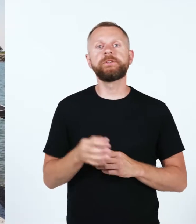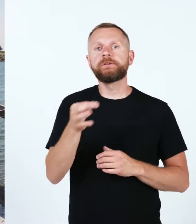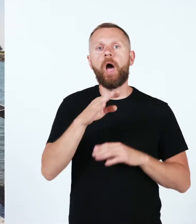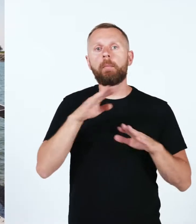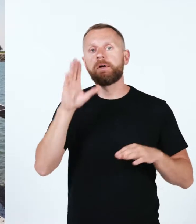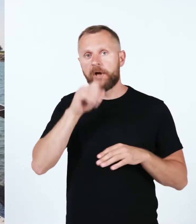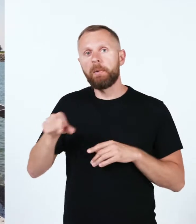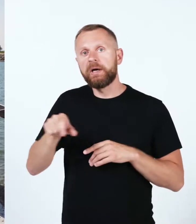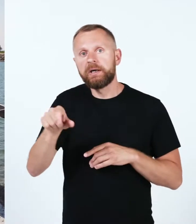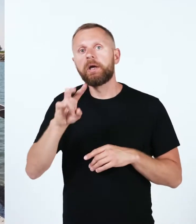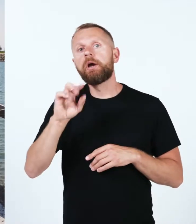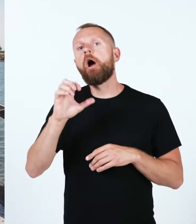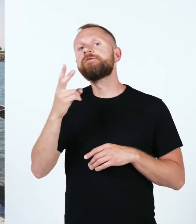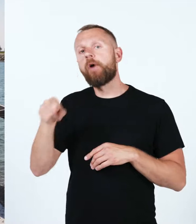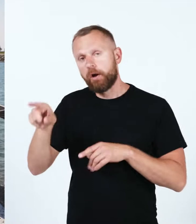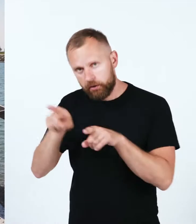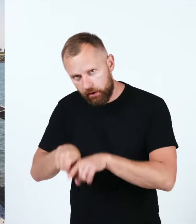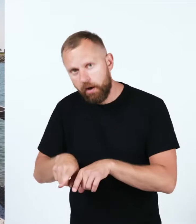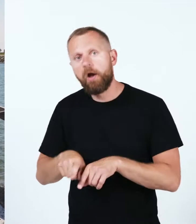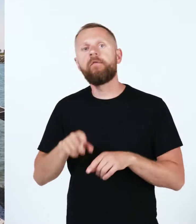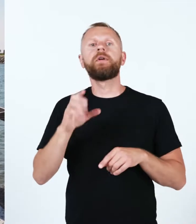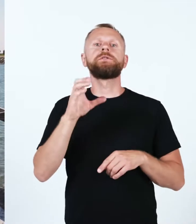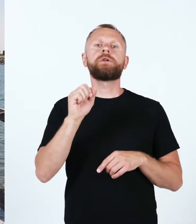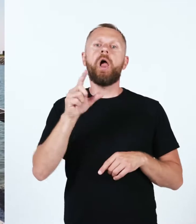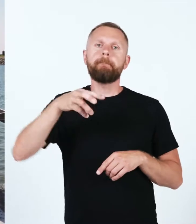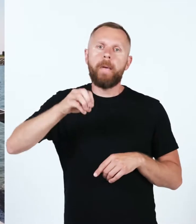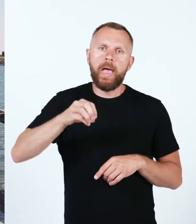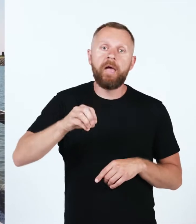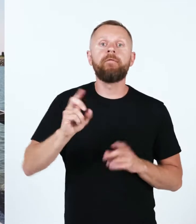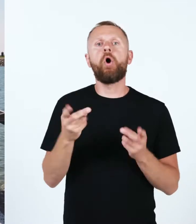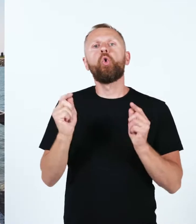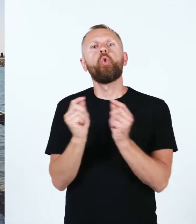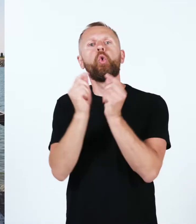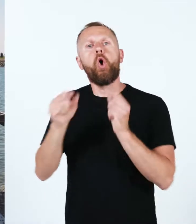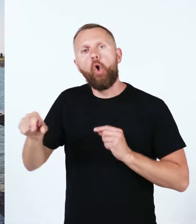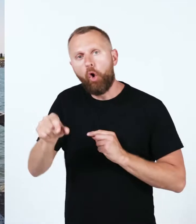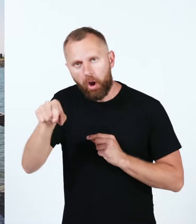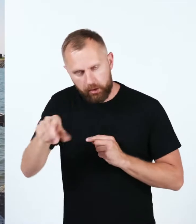Saaremaal leidub särge veel ka jõgedes, Nasvajöes, Salmejöes ja Kukkeojas.